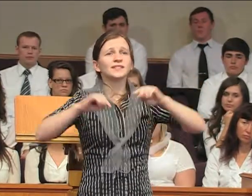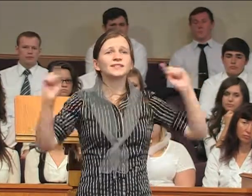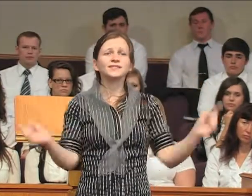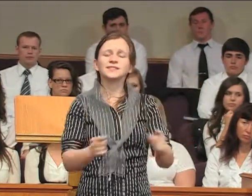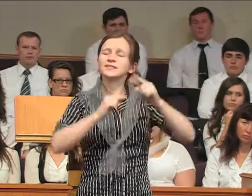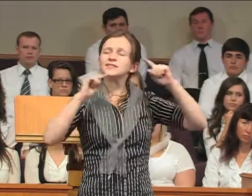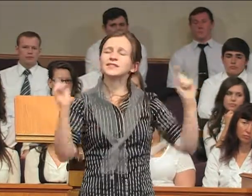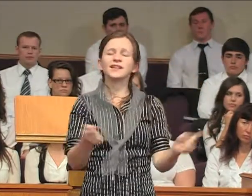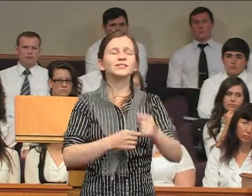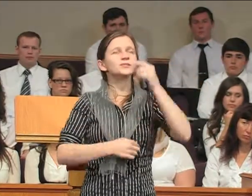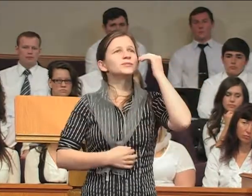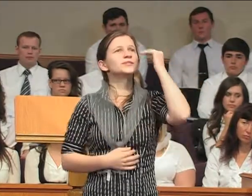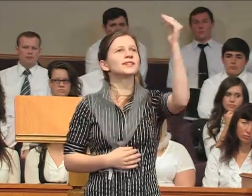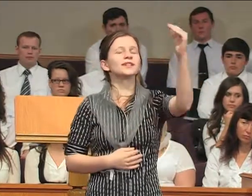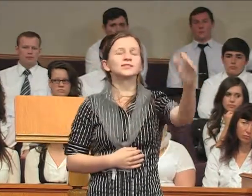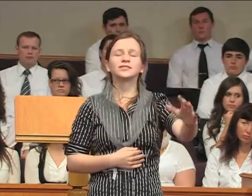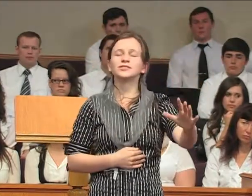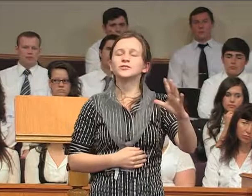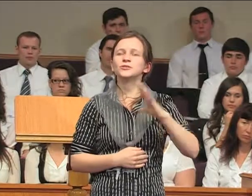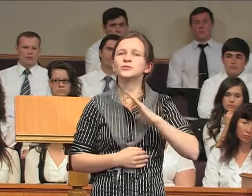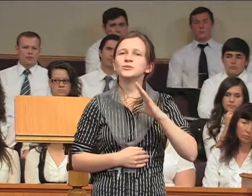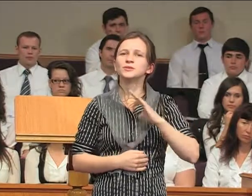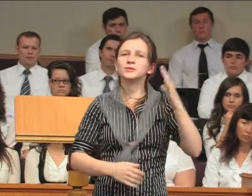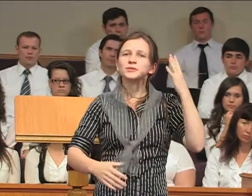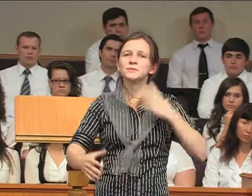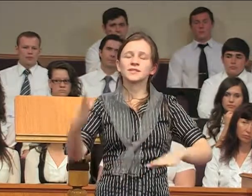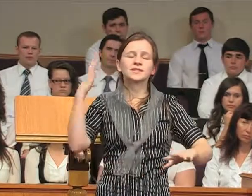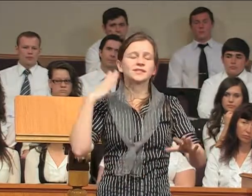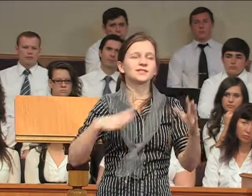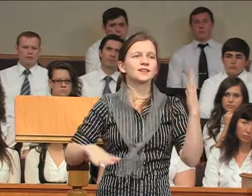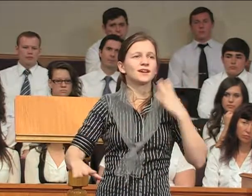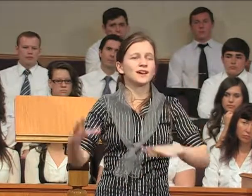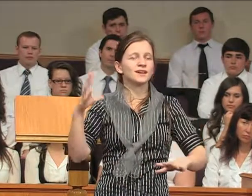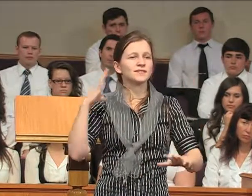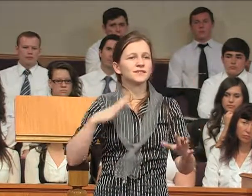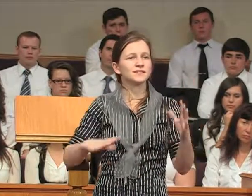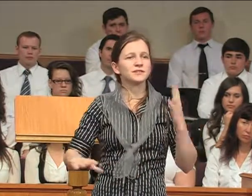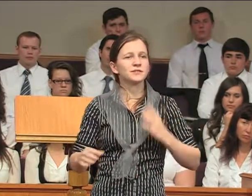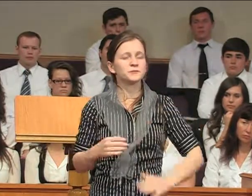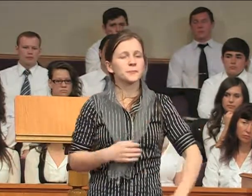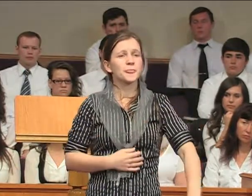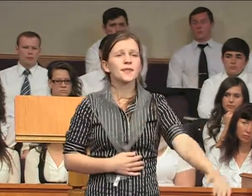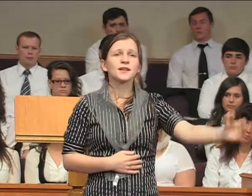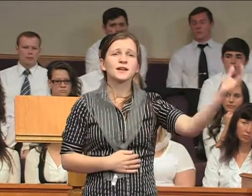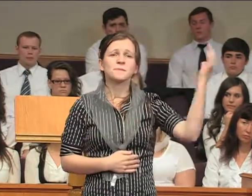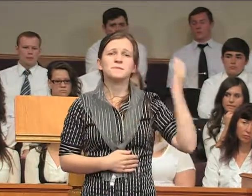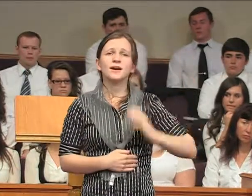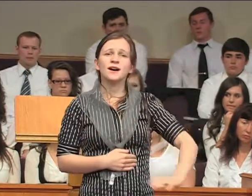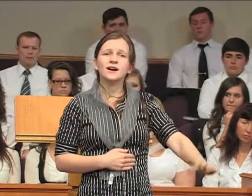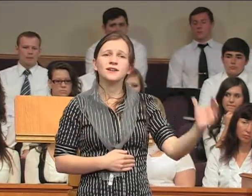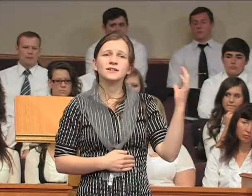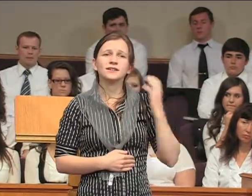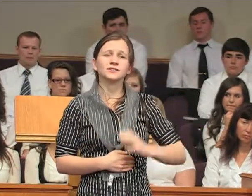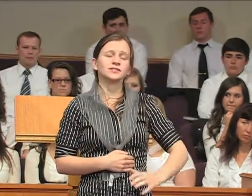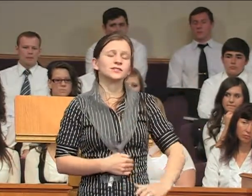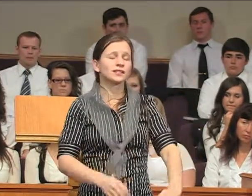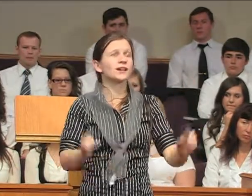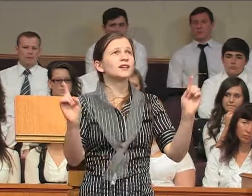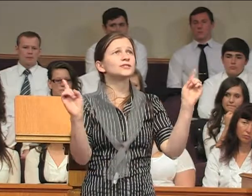Исцеленью моему были рады, Ожидая,